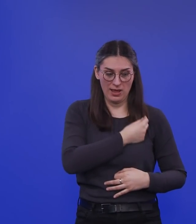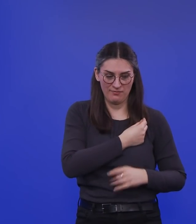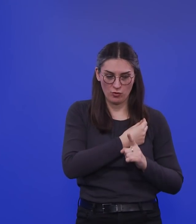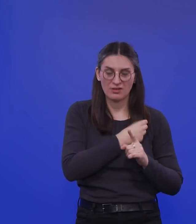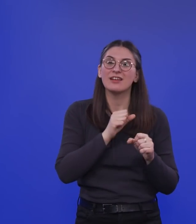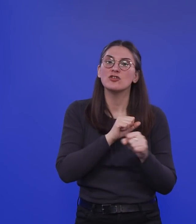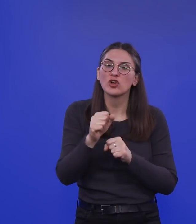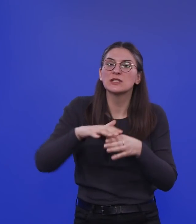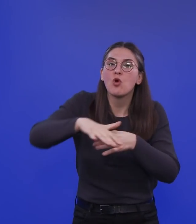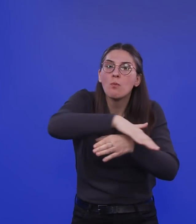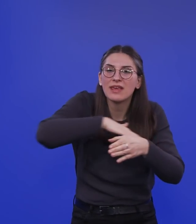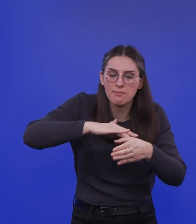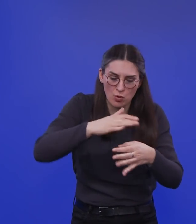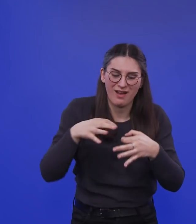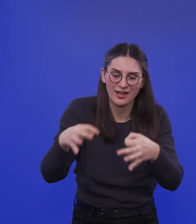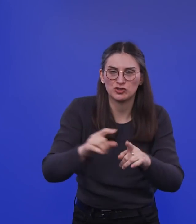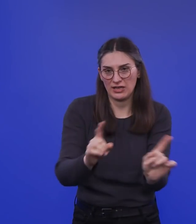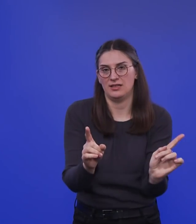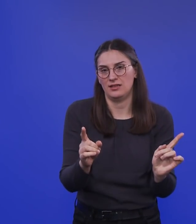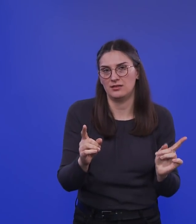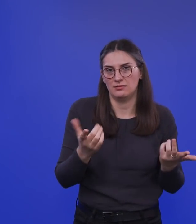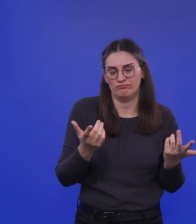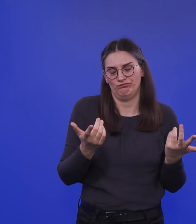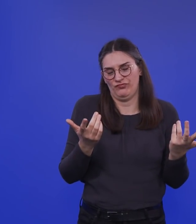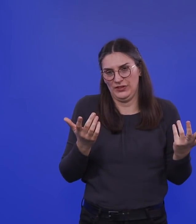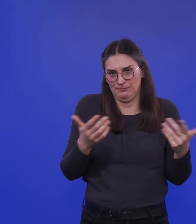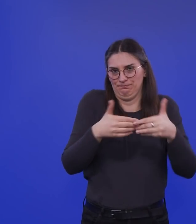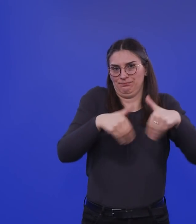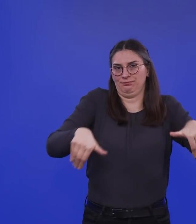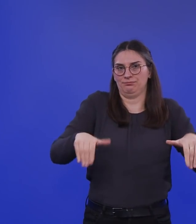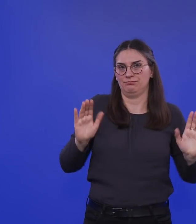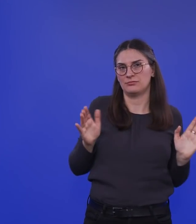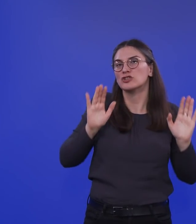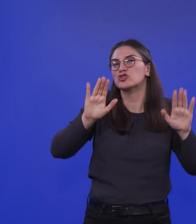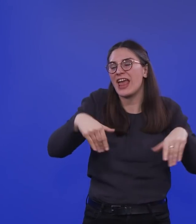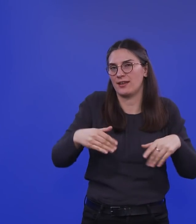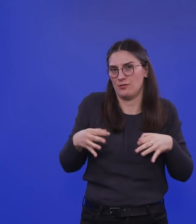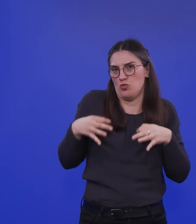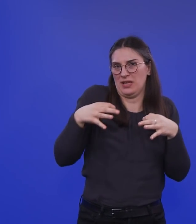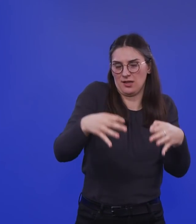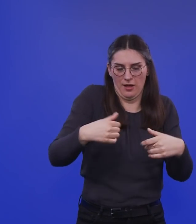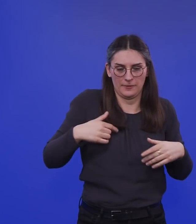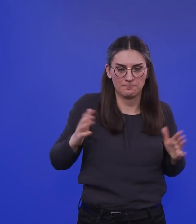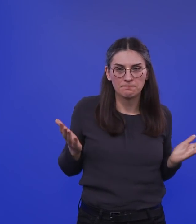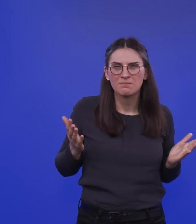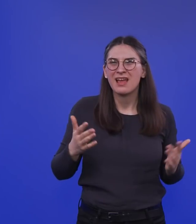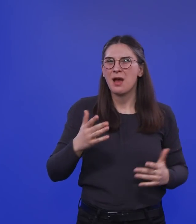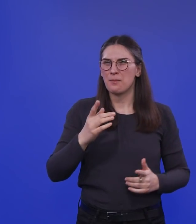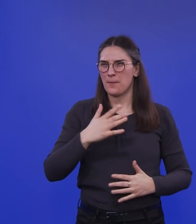nicht ansteckt, eher schlechter als Überträger fungiert. Ich würde aber vielleicht eher auf andere Dinge